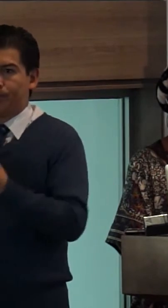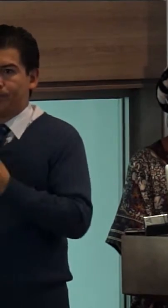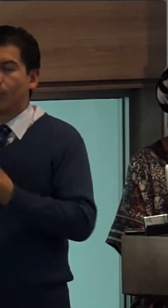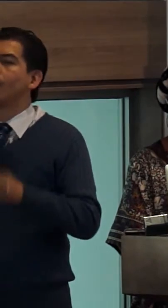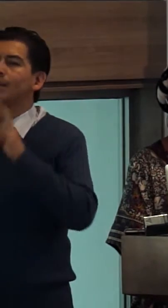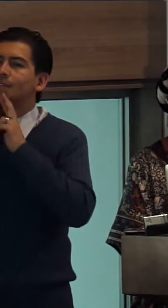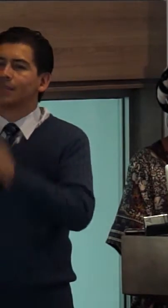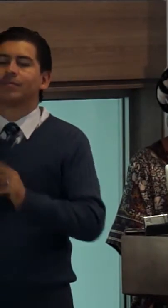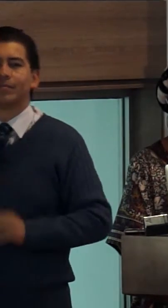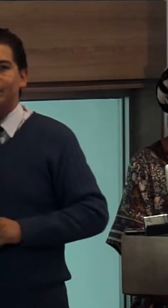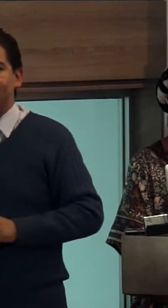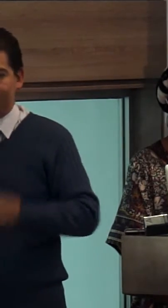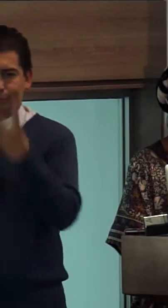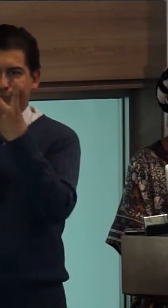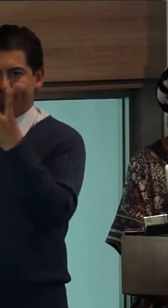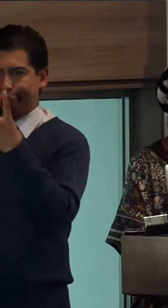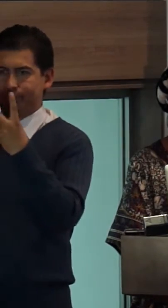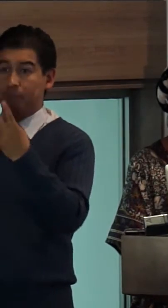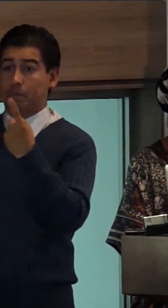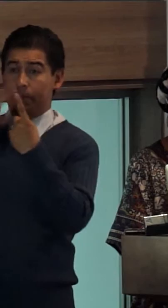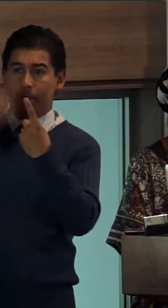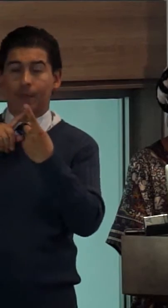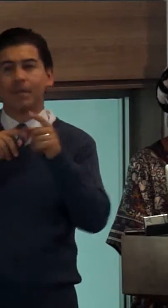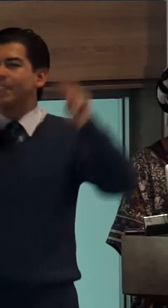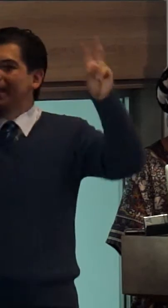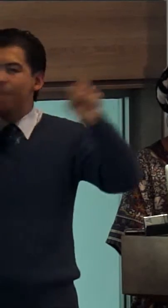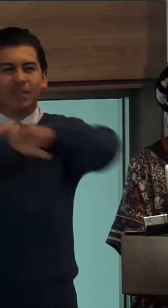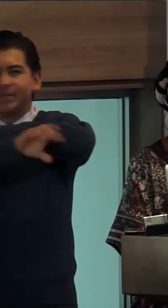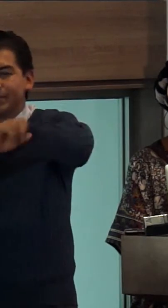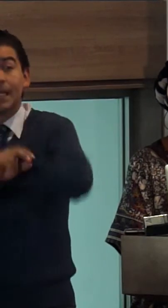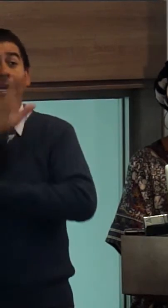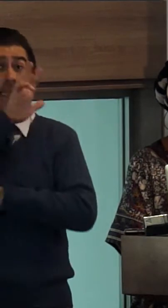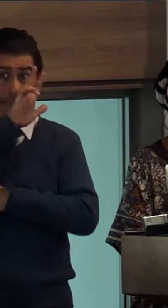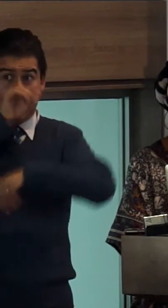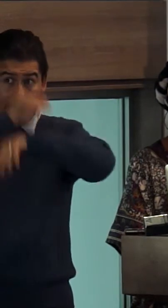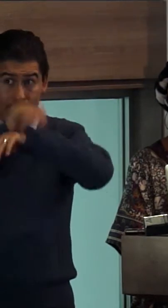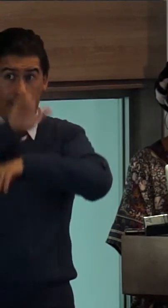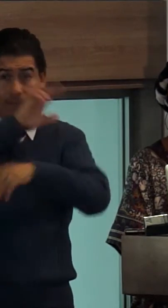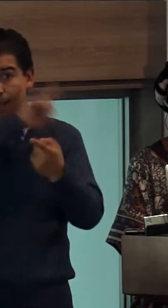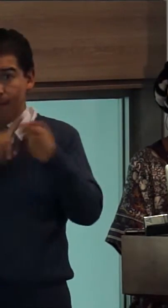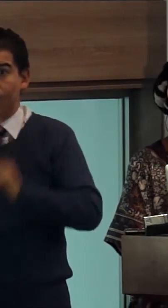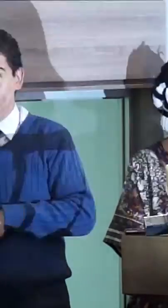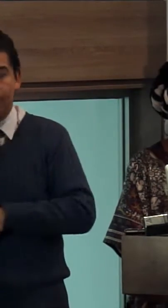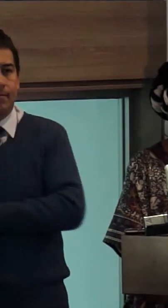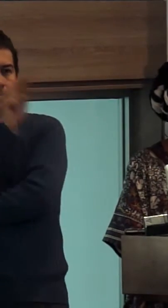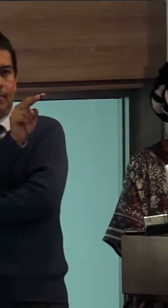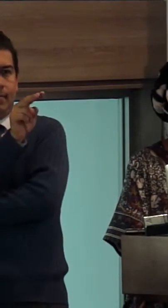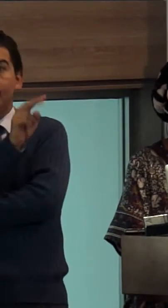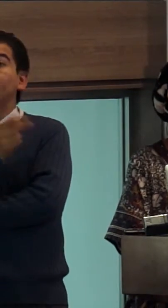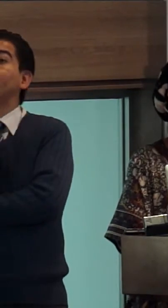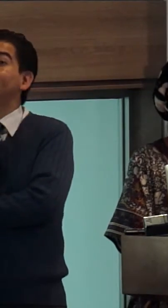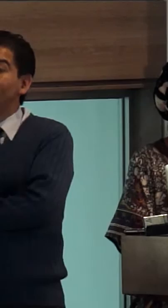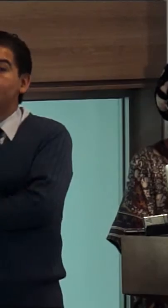dos partes programación observación de la programación entre las 3 y las 6 de la tarde y la publicidad que se